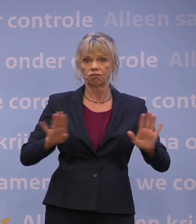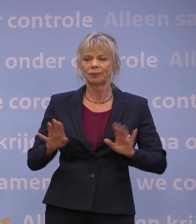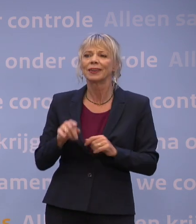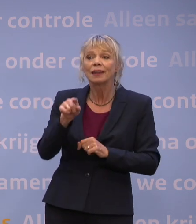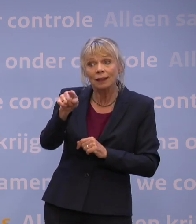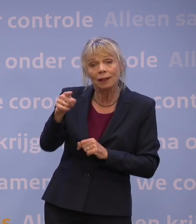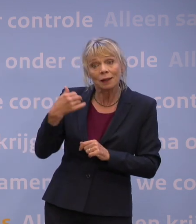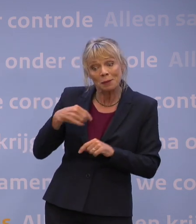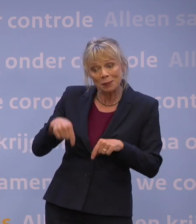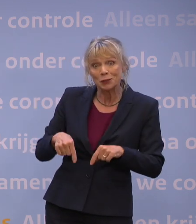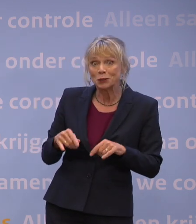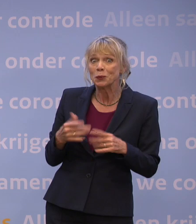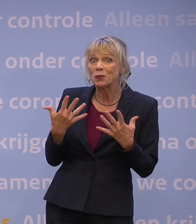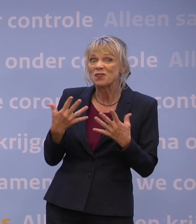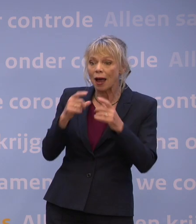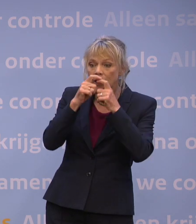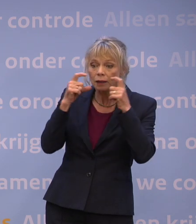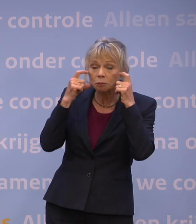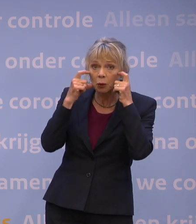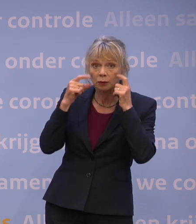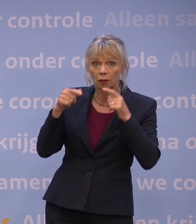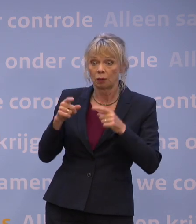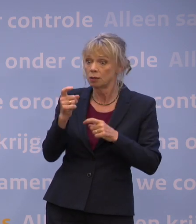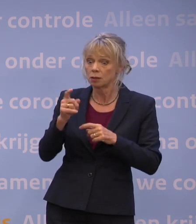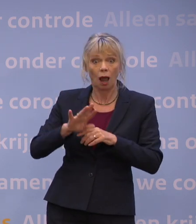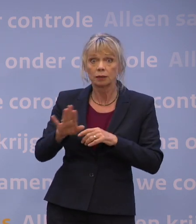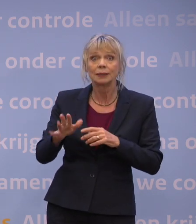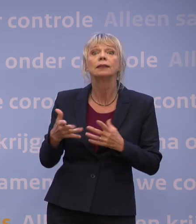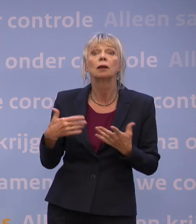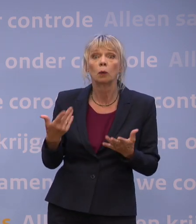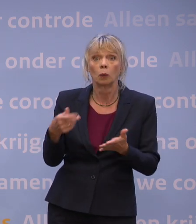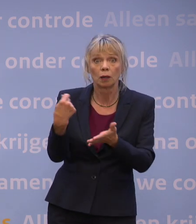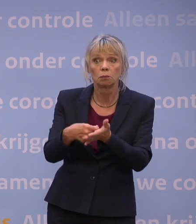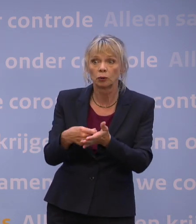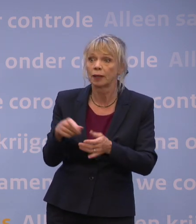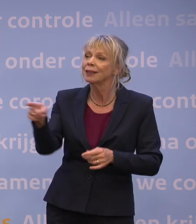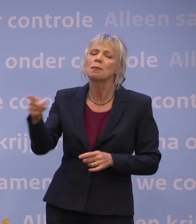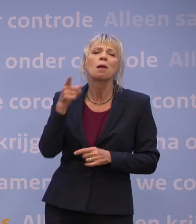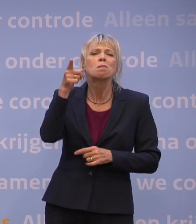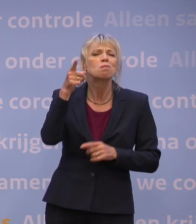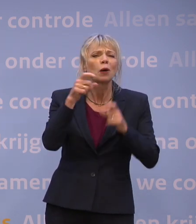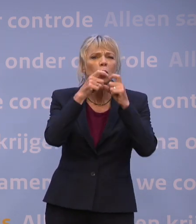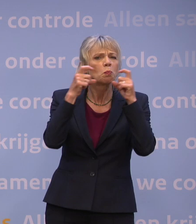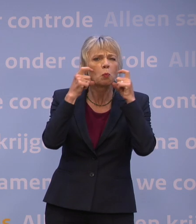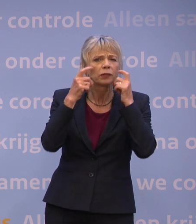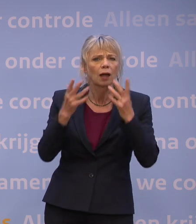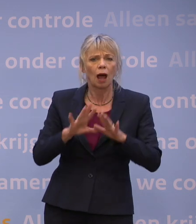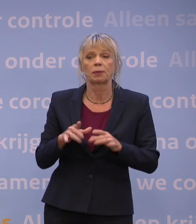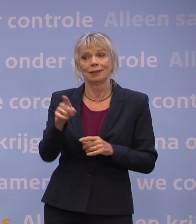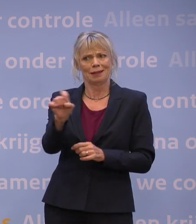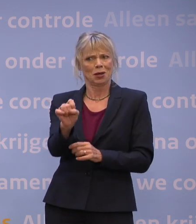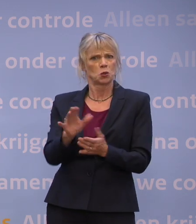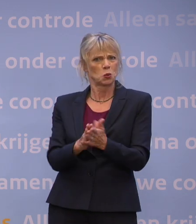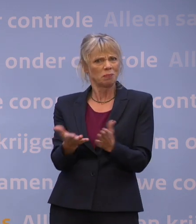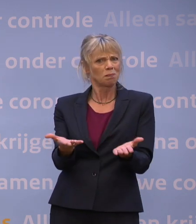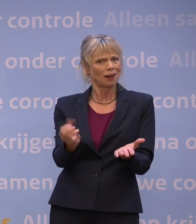hebben ze dus straks niet meer. Wordt er dan nog wel gehandhaafd, krijg je nog steeds boetes? Buiten heb je geen mondkapje nodig. Nee, maar wel bijvoorbeeld in de supermarkt heb je straks geen